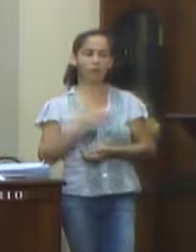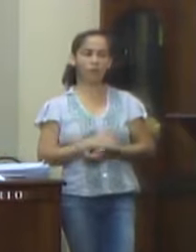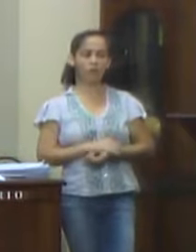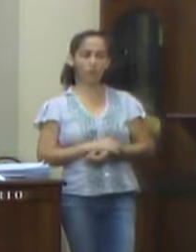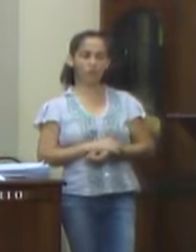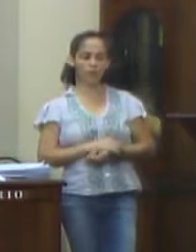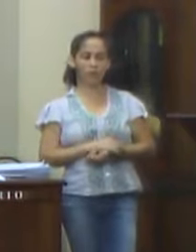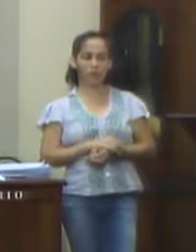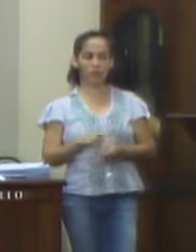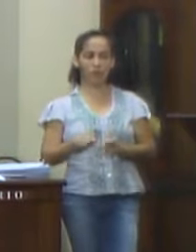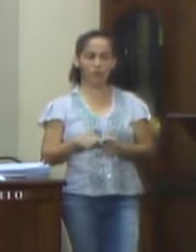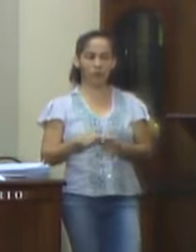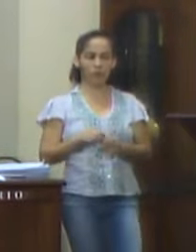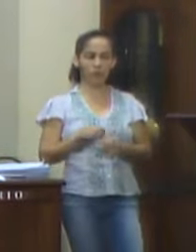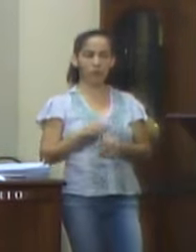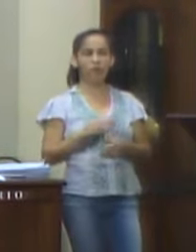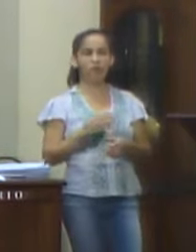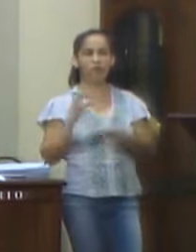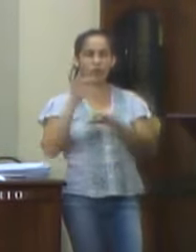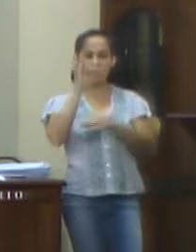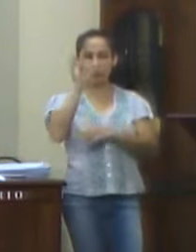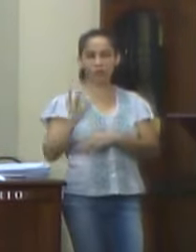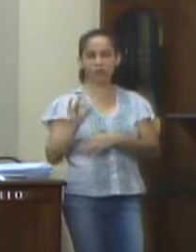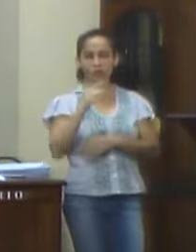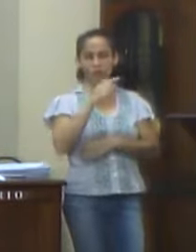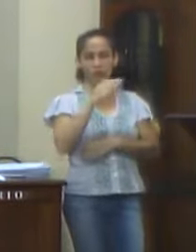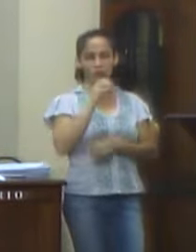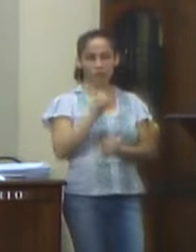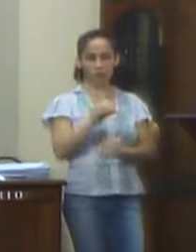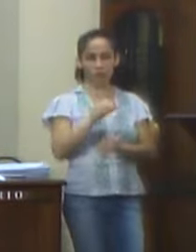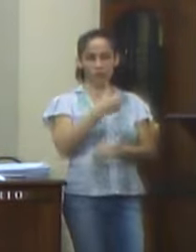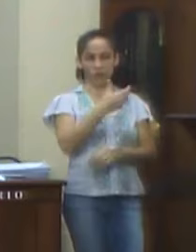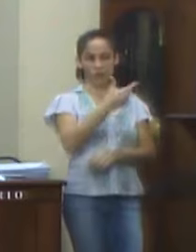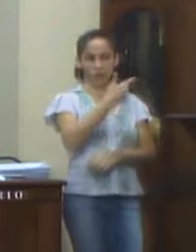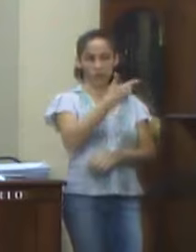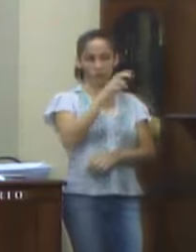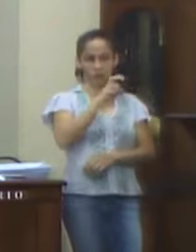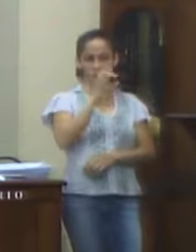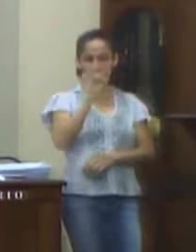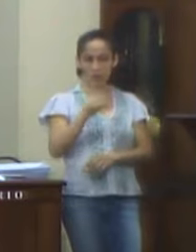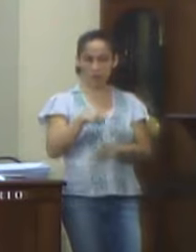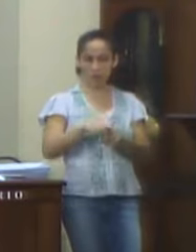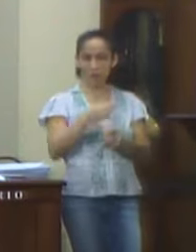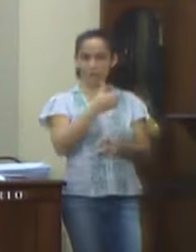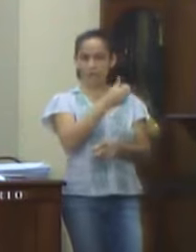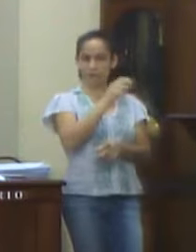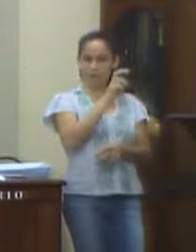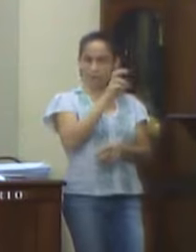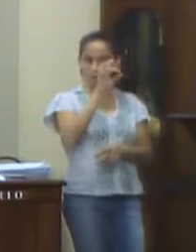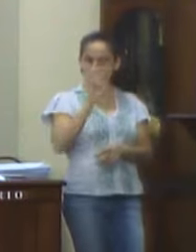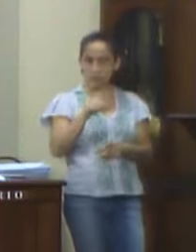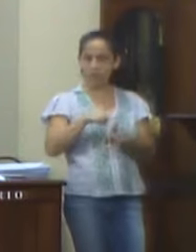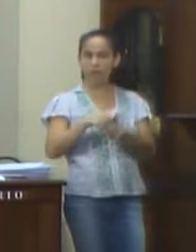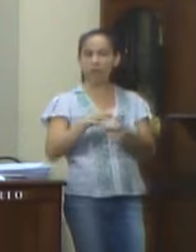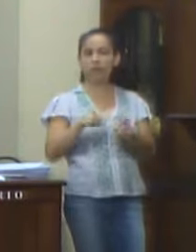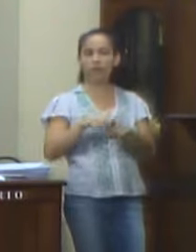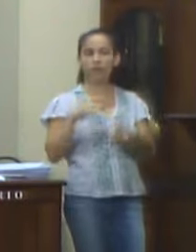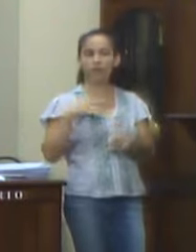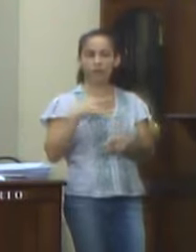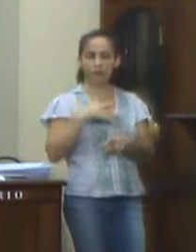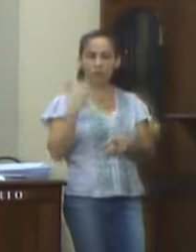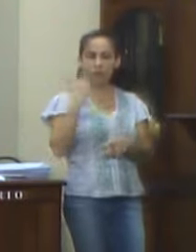Os percentuais de educação, 25% e 60%, foram alcançados, e ainda o percentual da saúde,